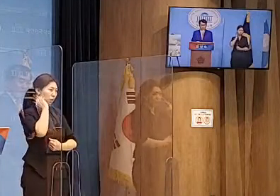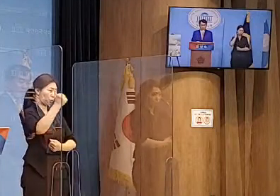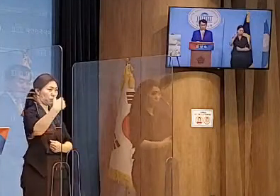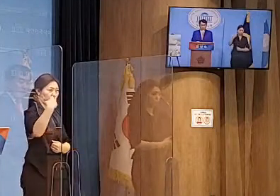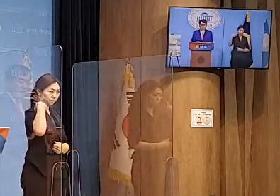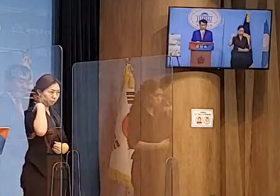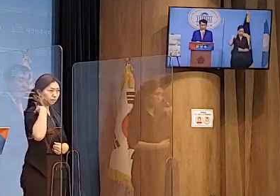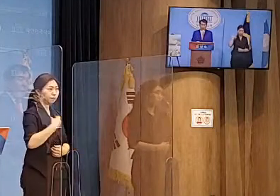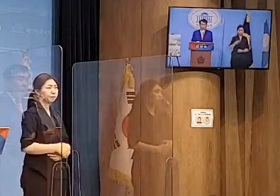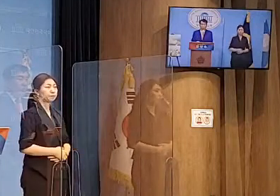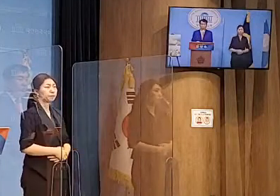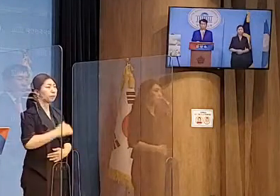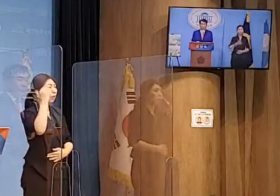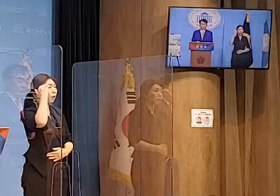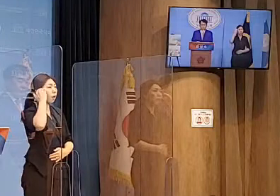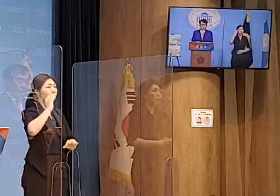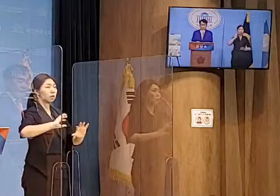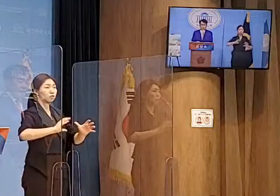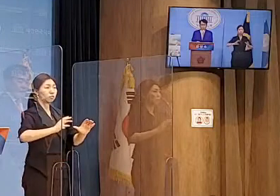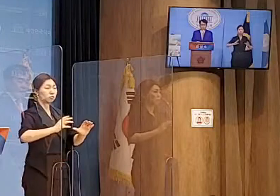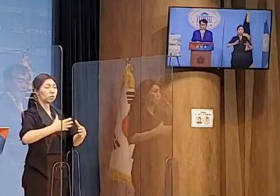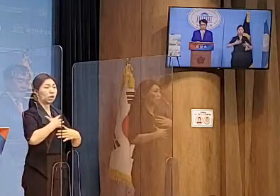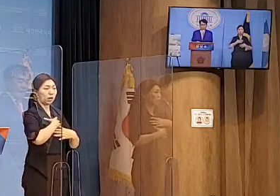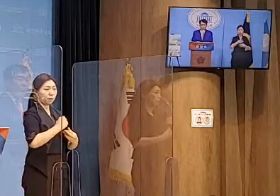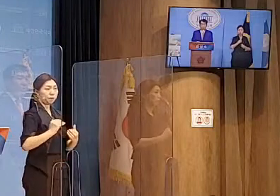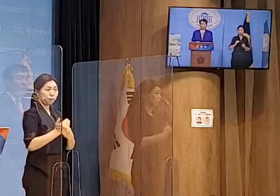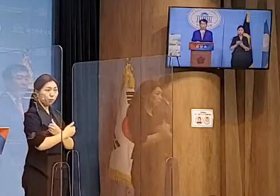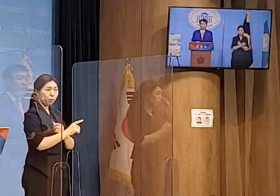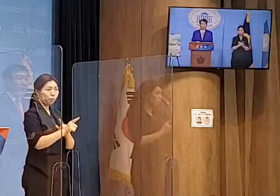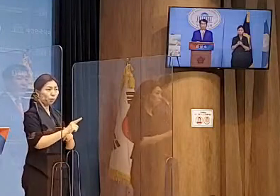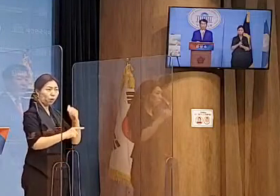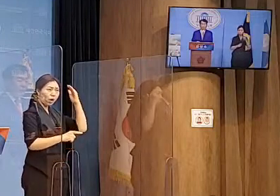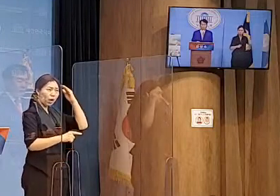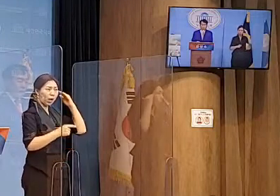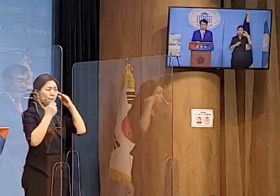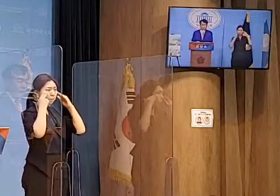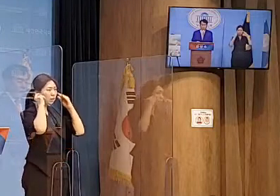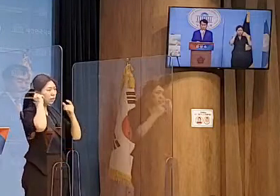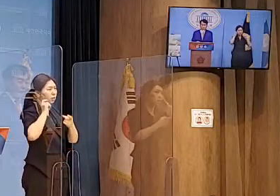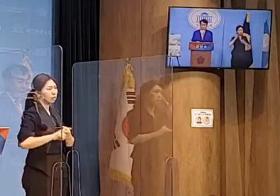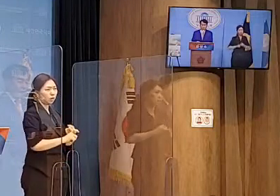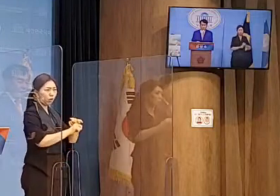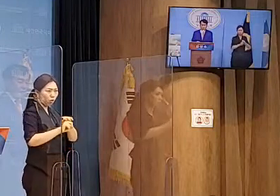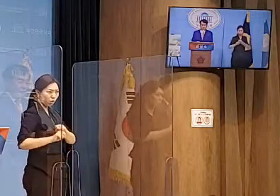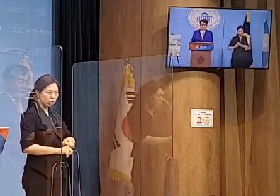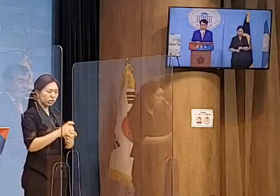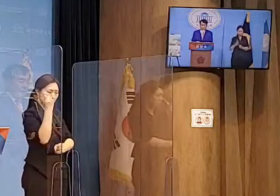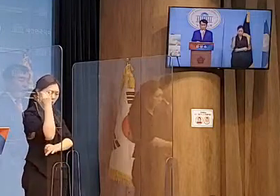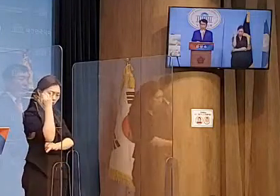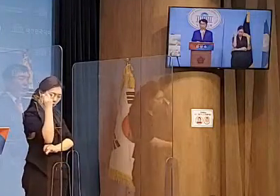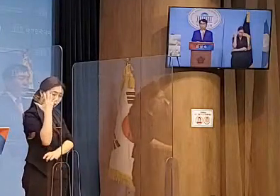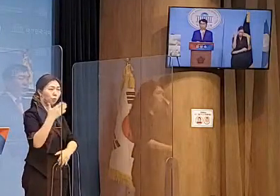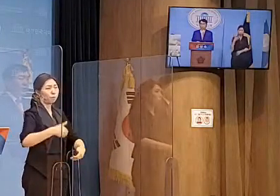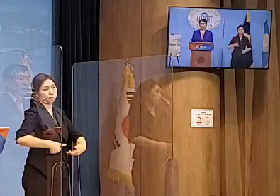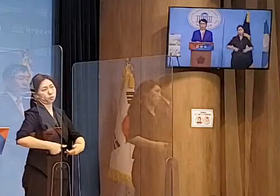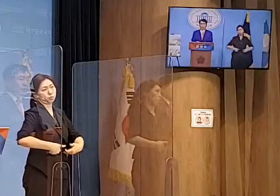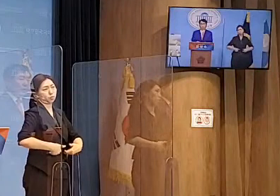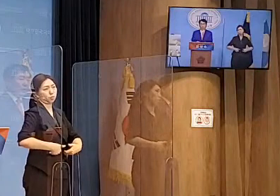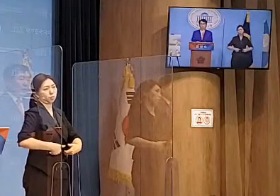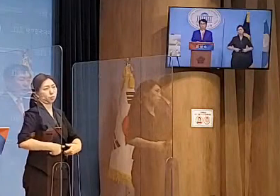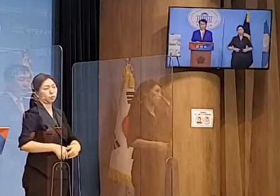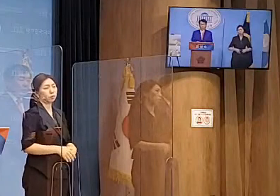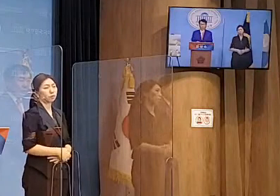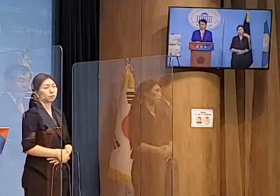대한민국의 안보는 한미현명의 기반을 위해서 굳게 구축해